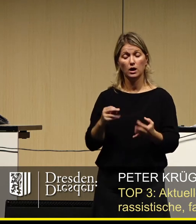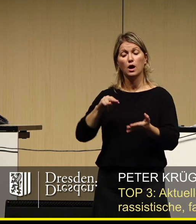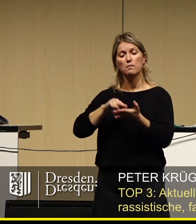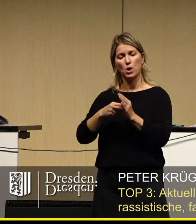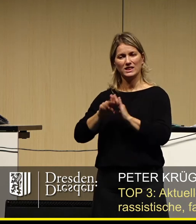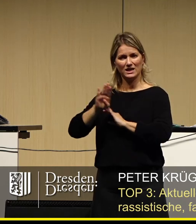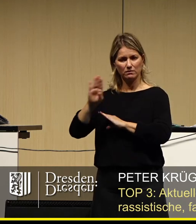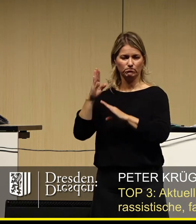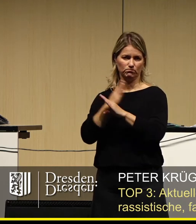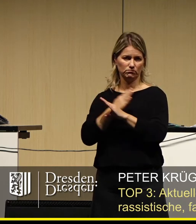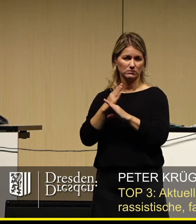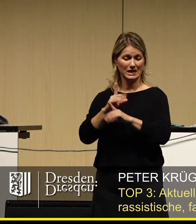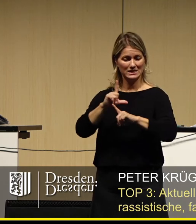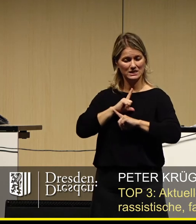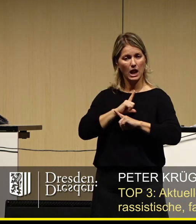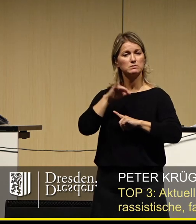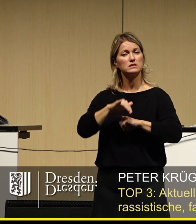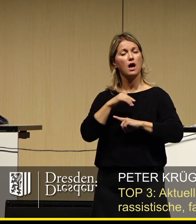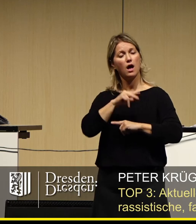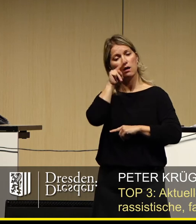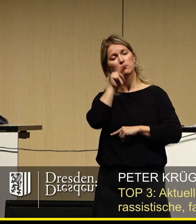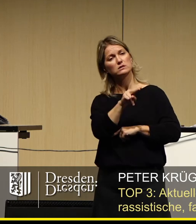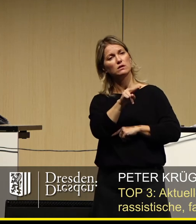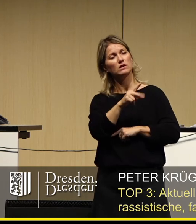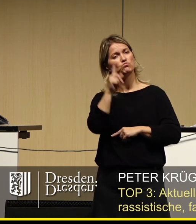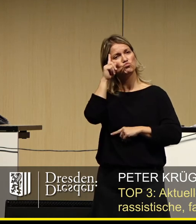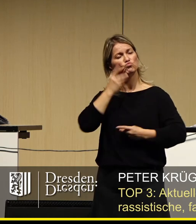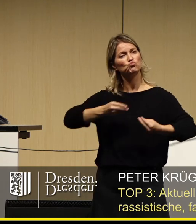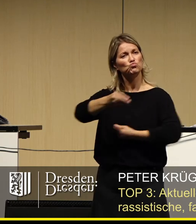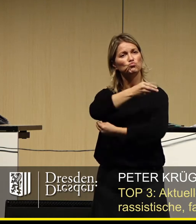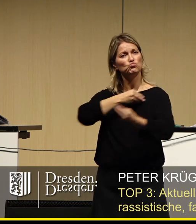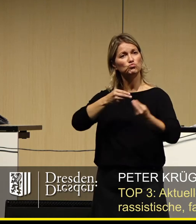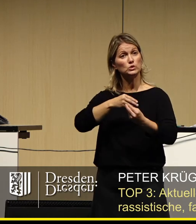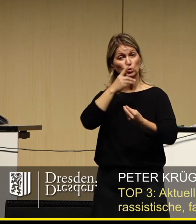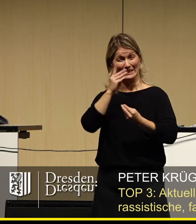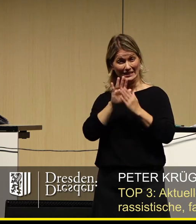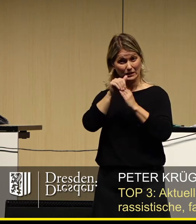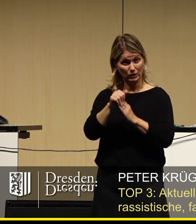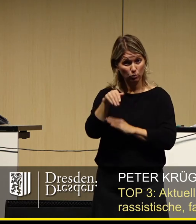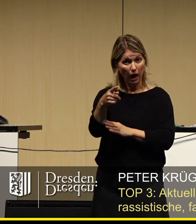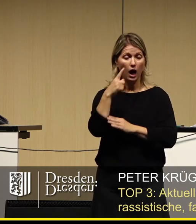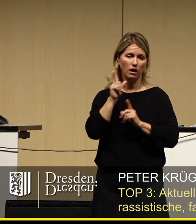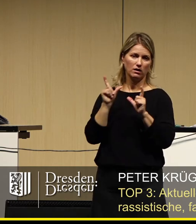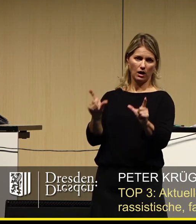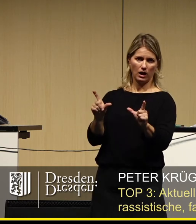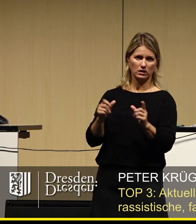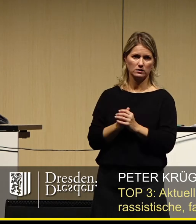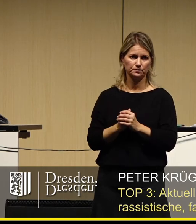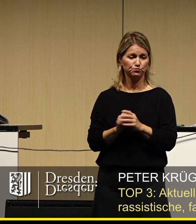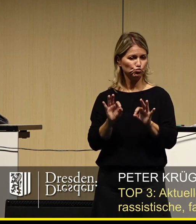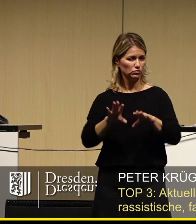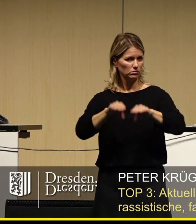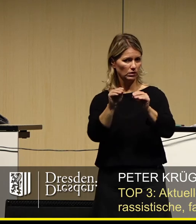Perspektive heraus sich damit auseinanderzusetzen und geeignet dagegen zu halten. Ein Anfang wäre beispielsweise,